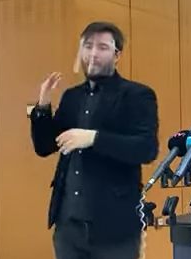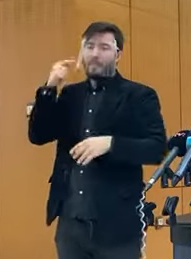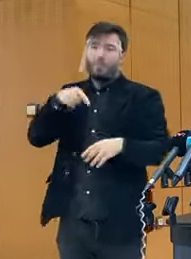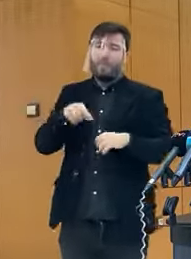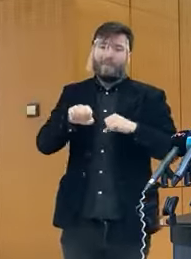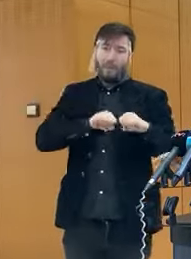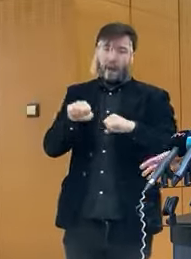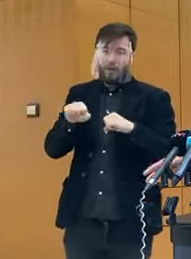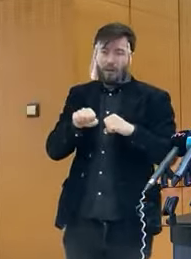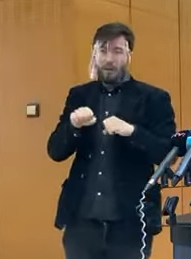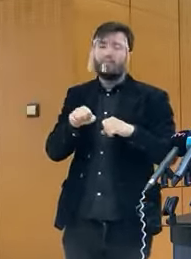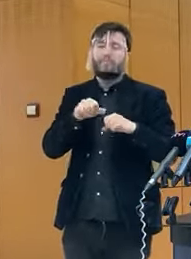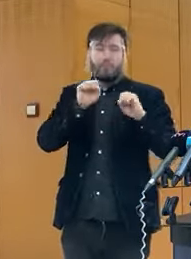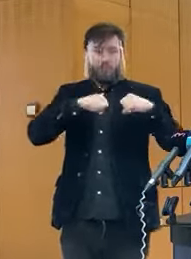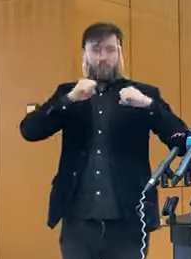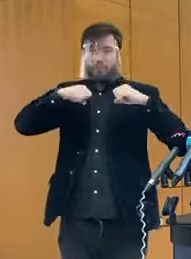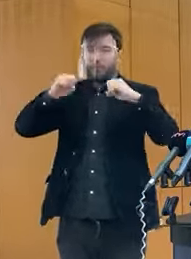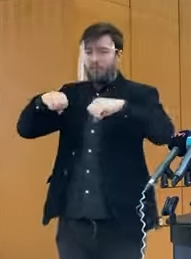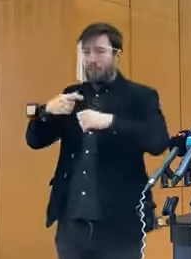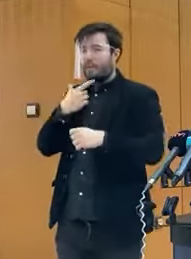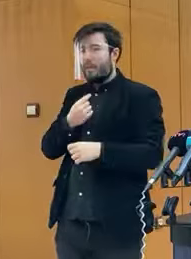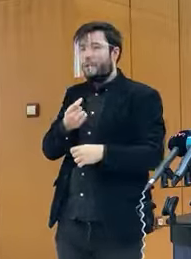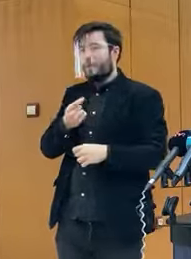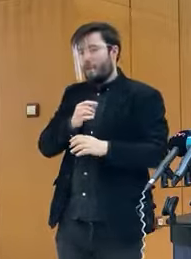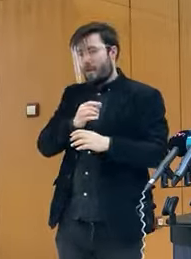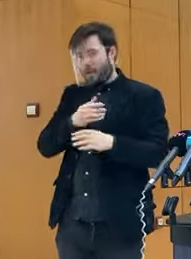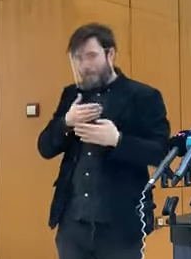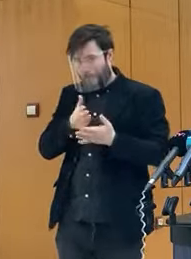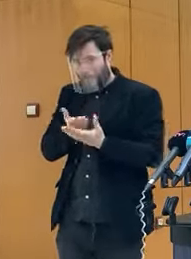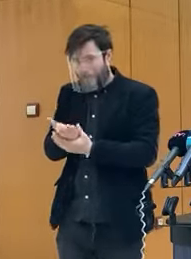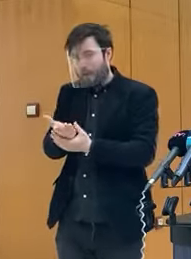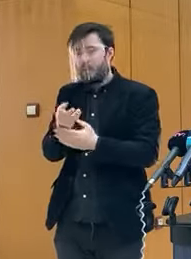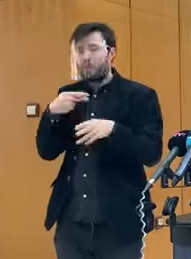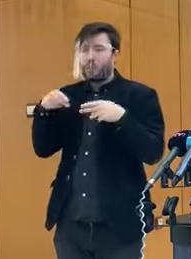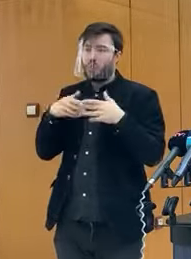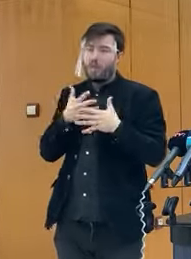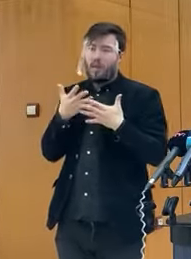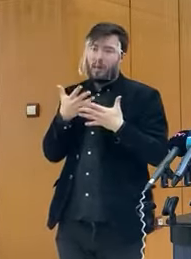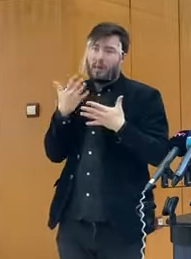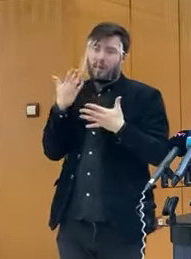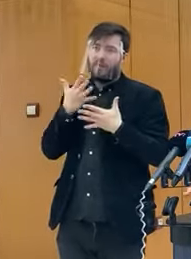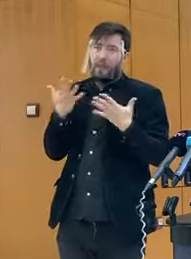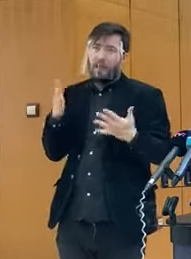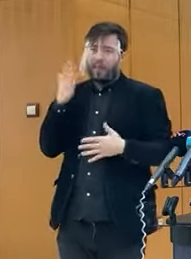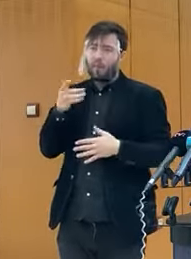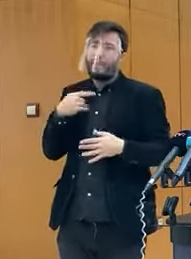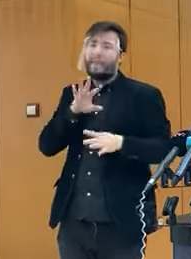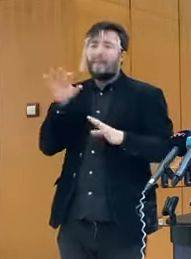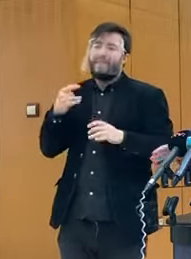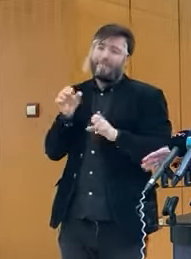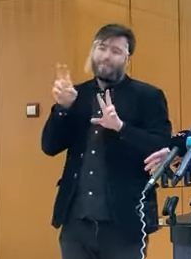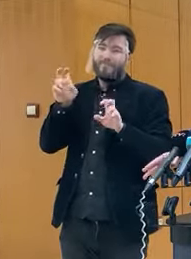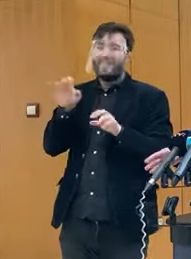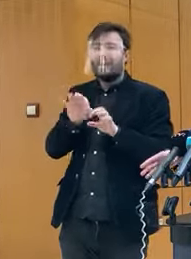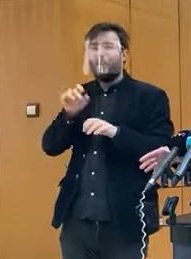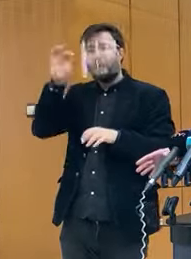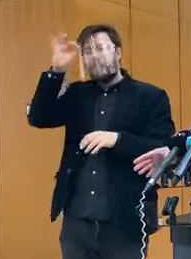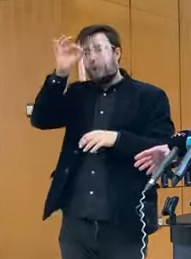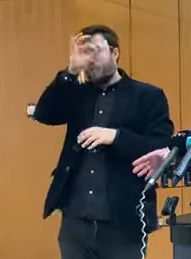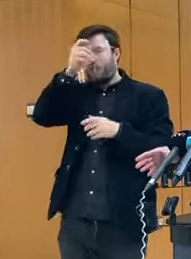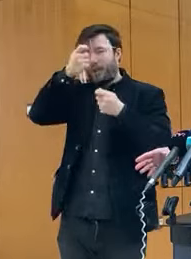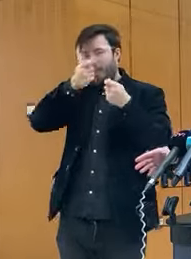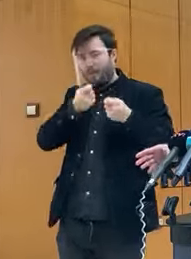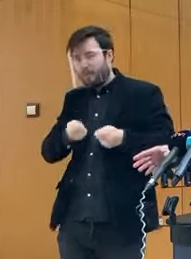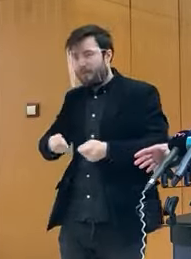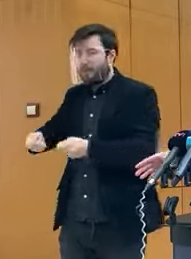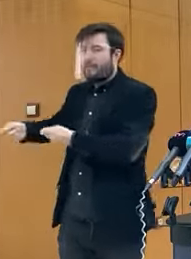malo prejsť konzenzuálne, bez nejakej veľkej debaty. Lebo robíme len poštára. A tá debata,